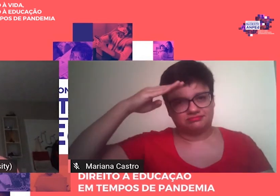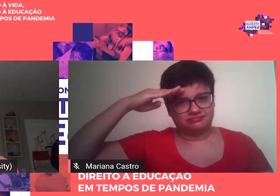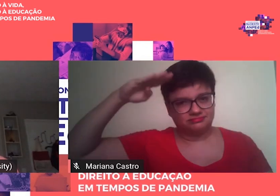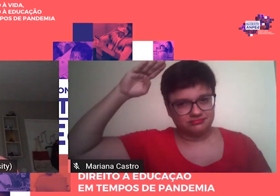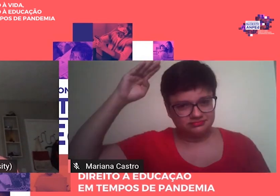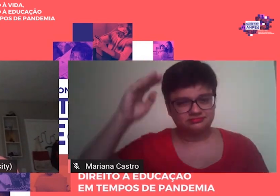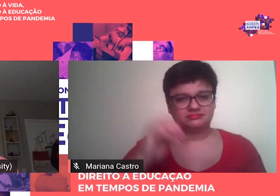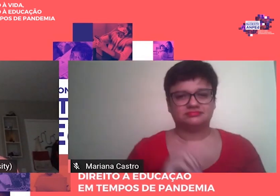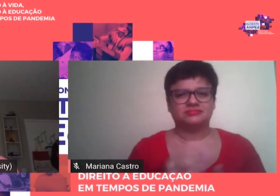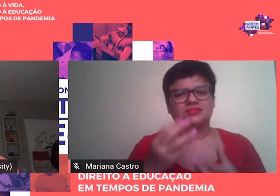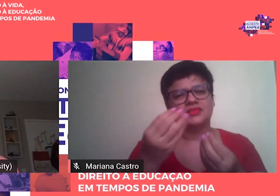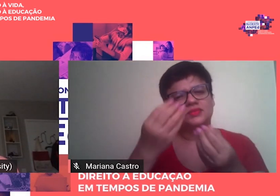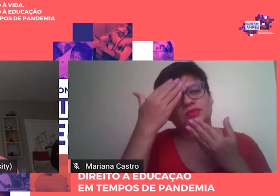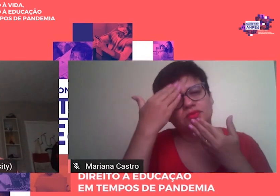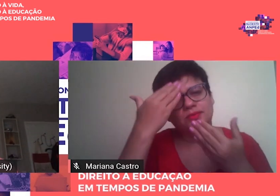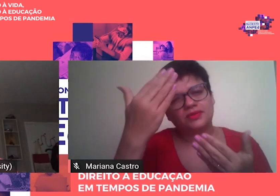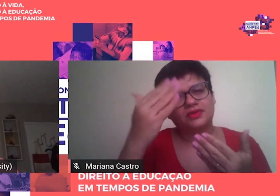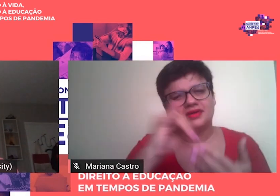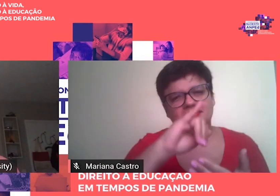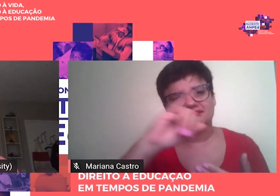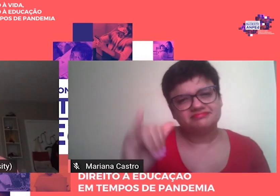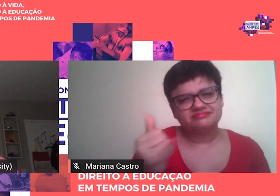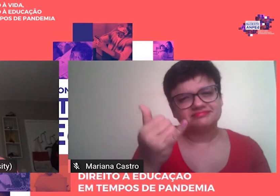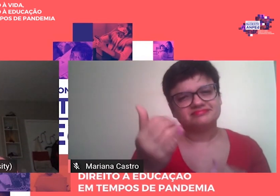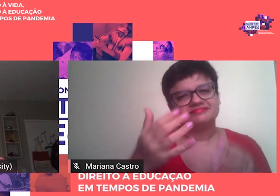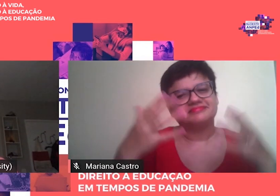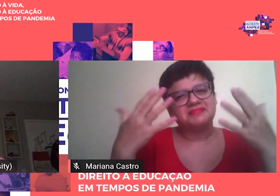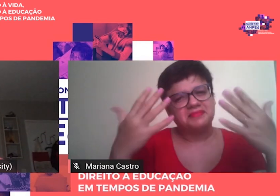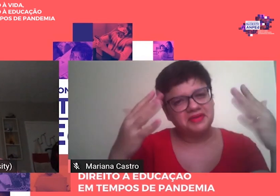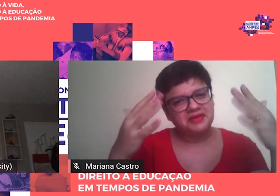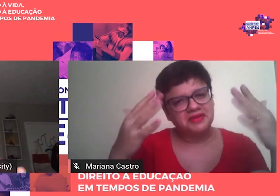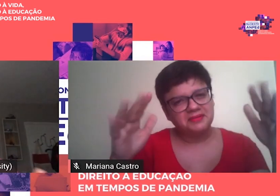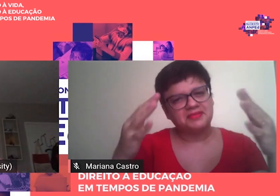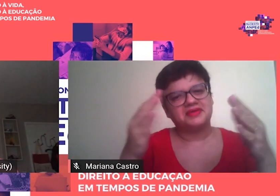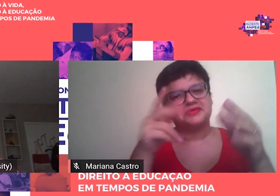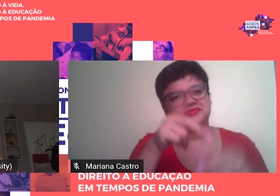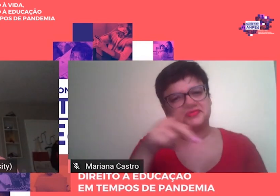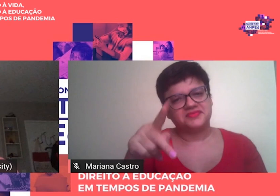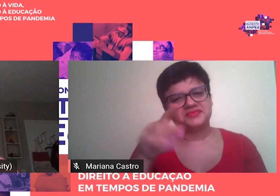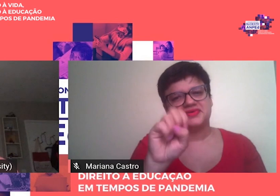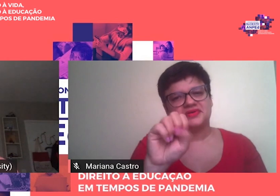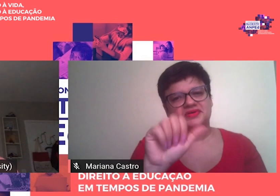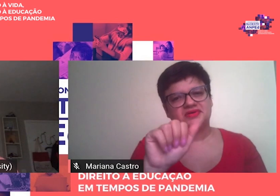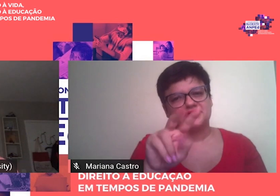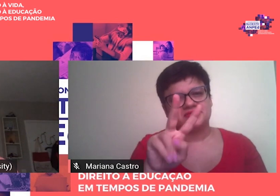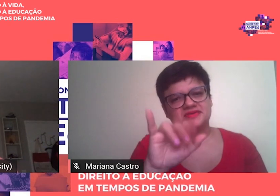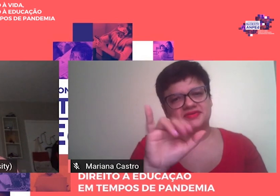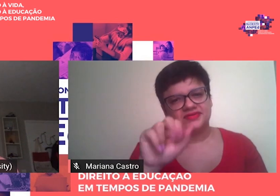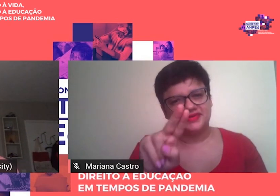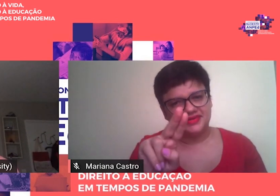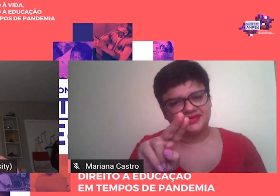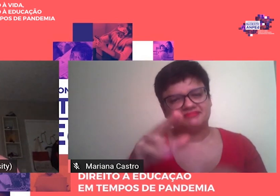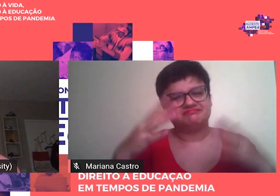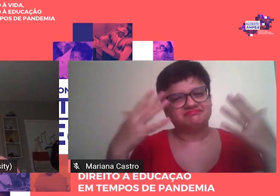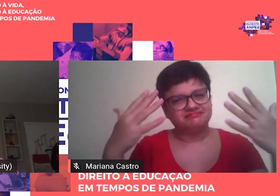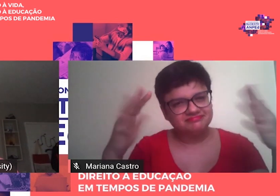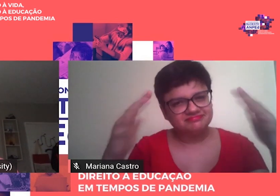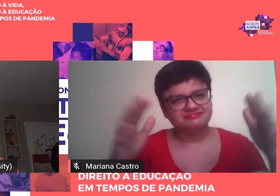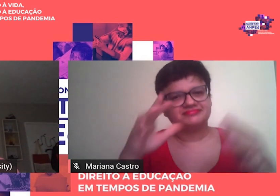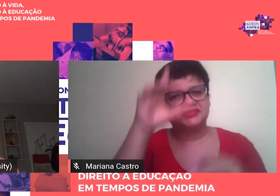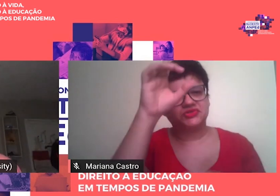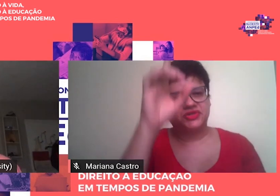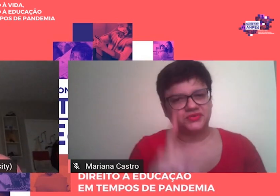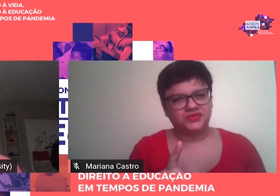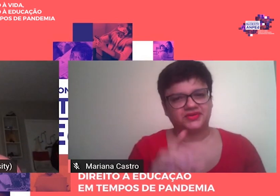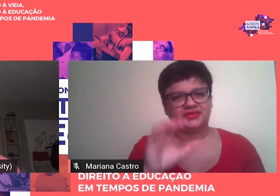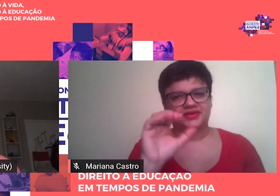muito obrigado pela oportunidade, parabéns professor Saviani, parabéns a toda a diretoria da Ampedge,